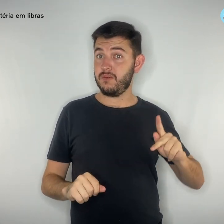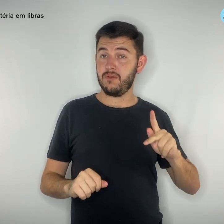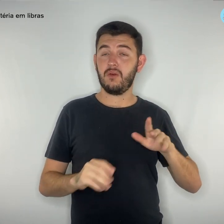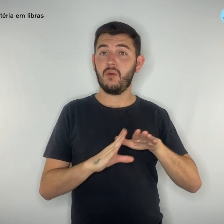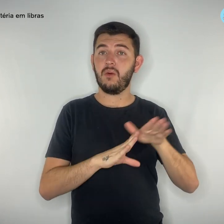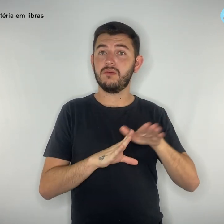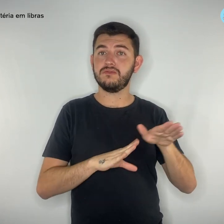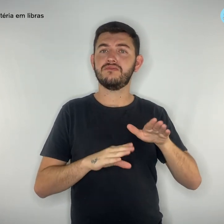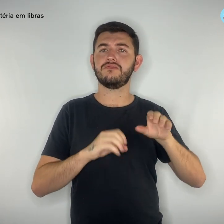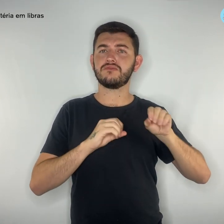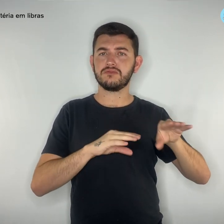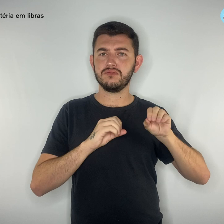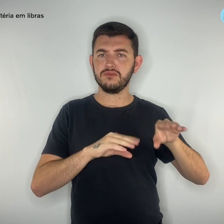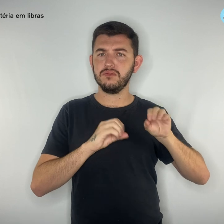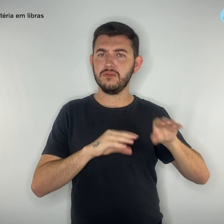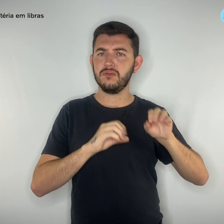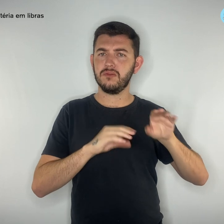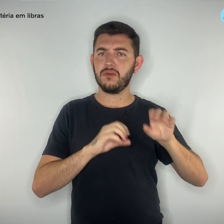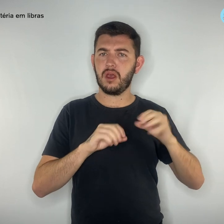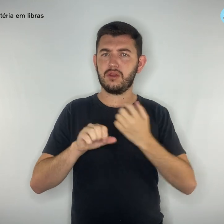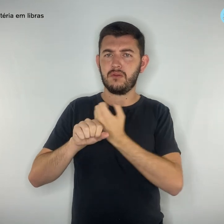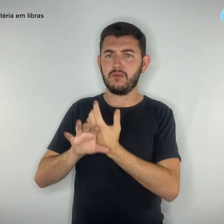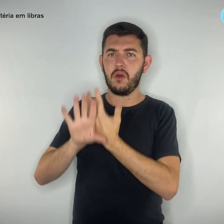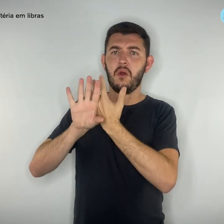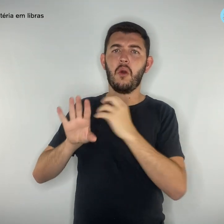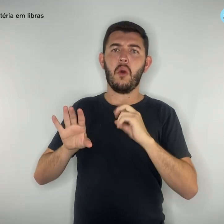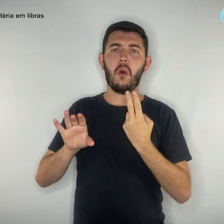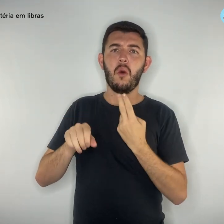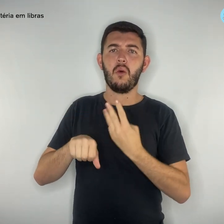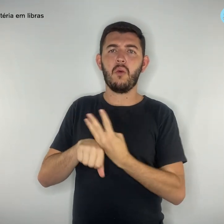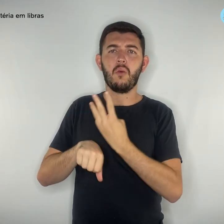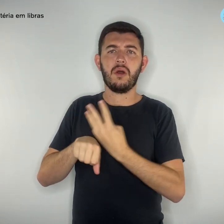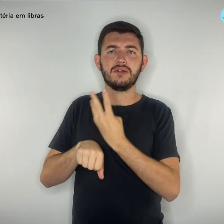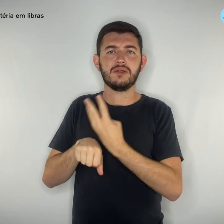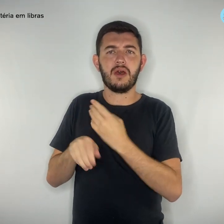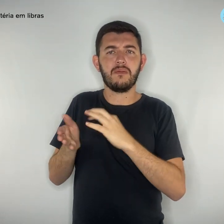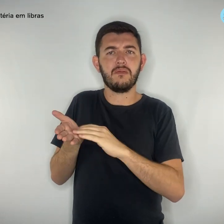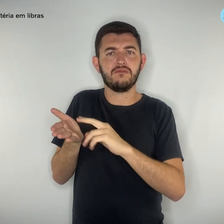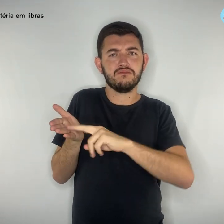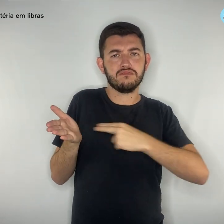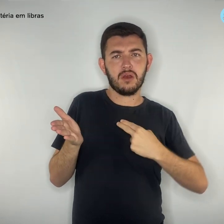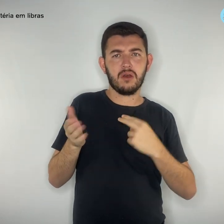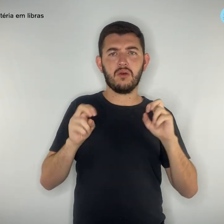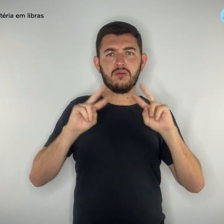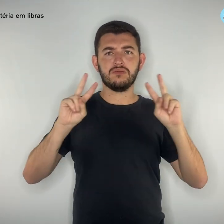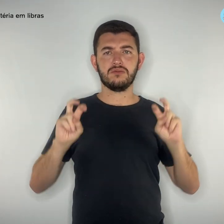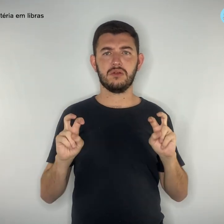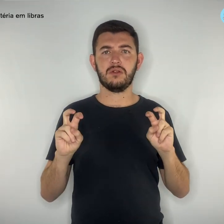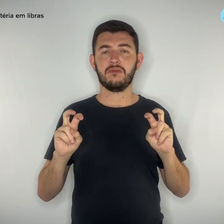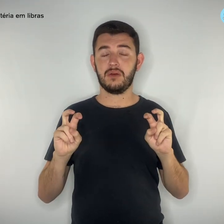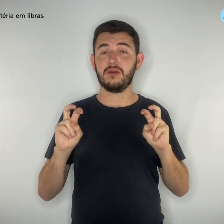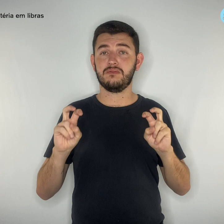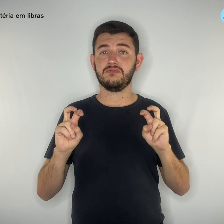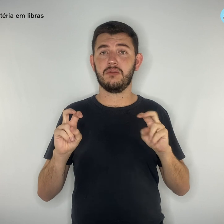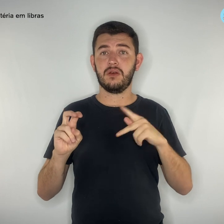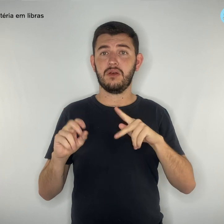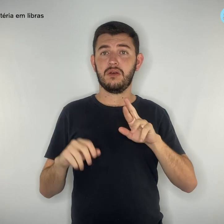telefonema sobre uma liberação de pagamento de precatório. No novo golpe, os criminosos